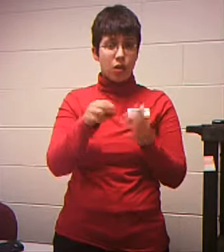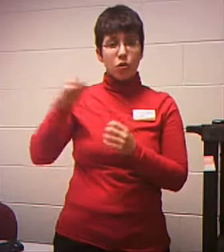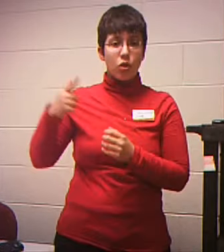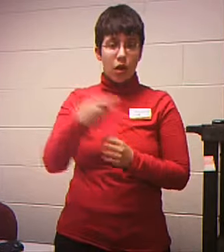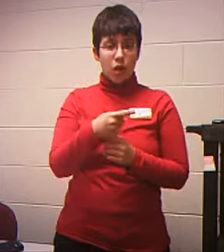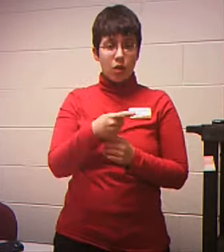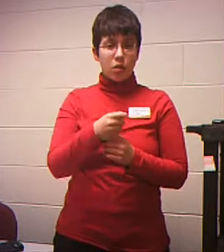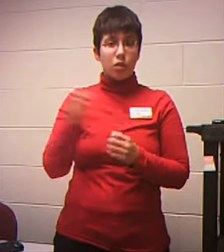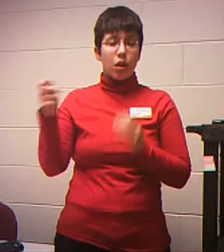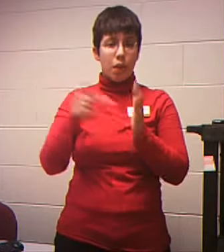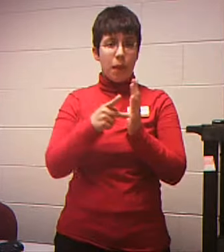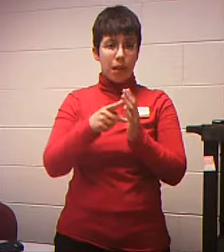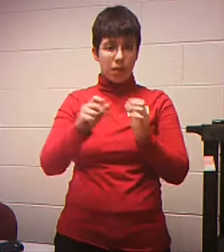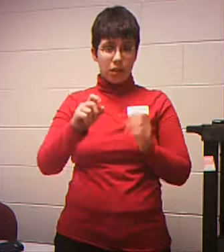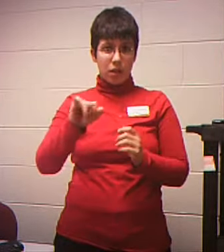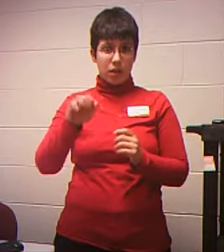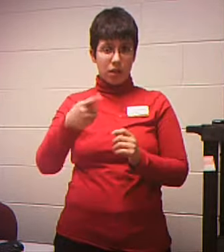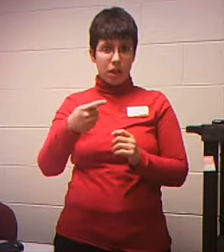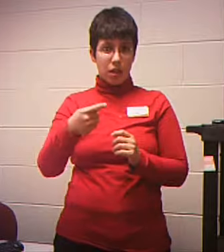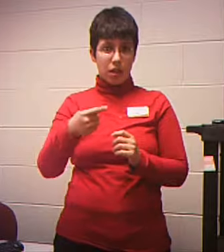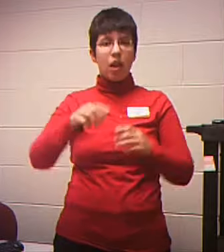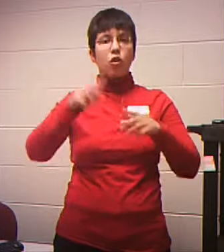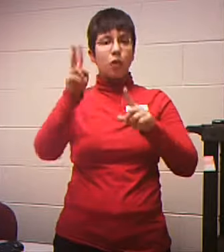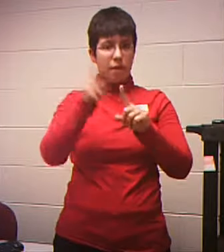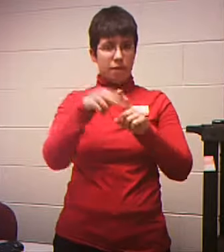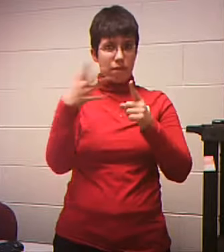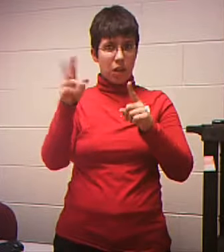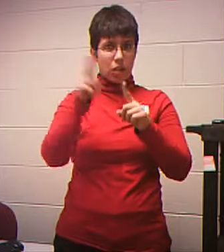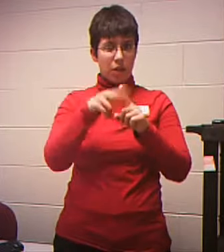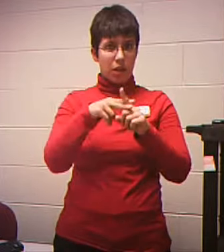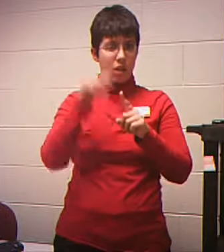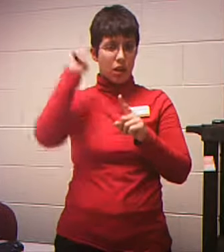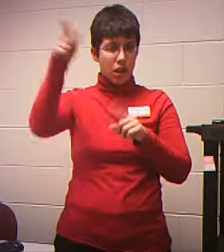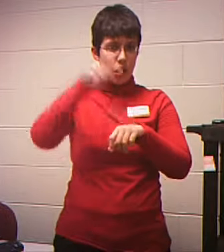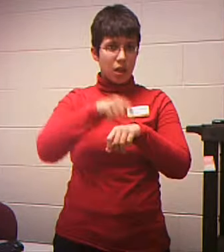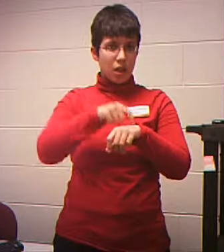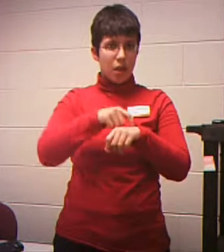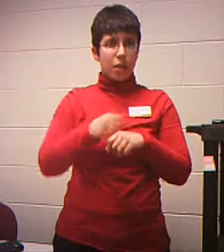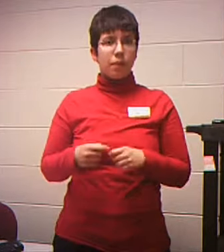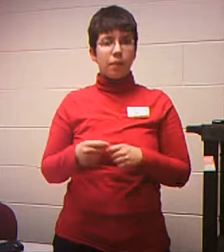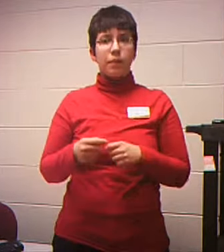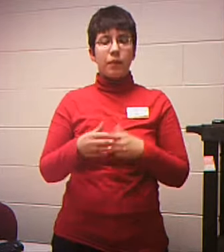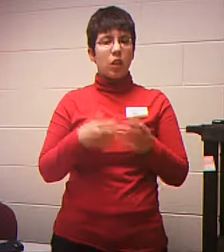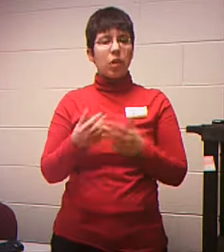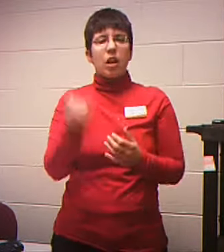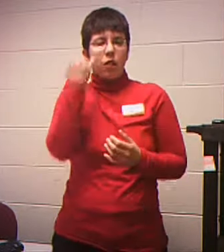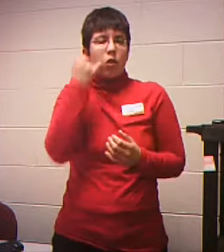Come Back And Sign In And Finish The Application At A Later Time Anyway If You've Got Any Questions At All Or If You'd Like Me To